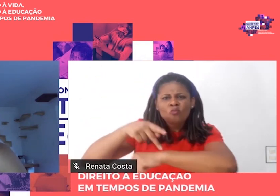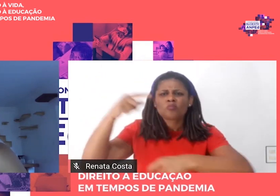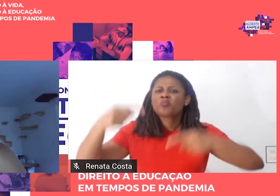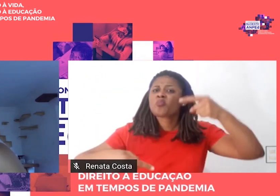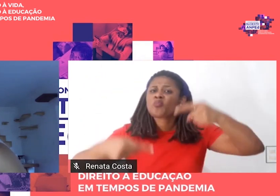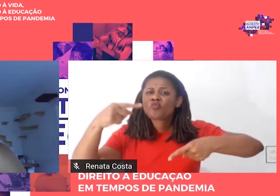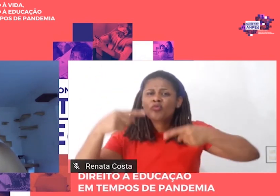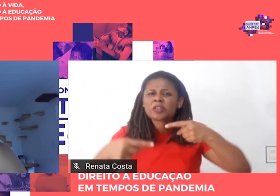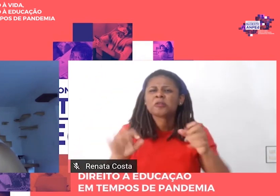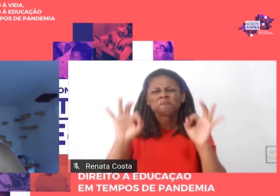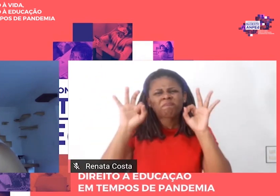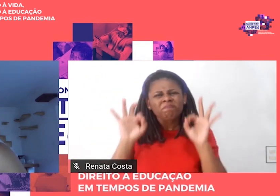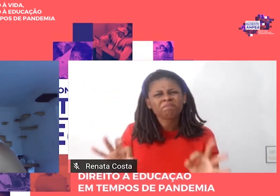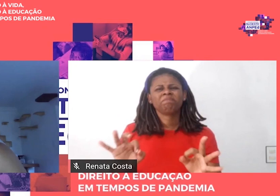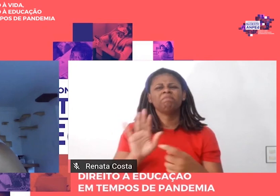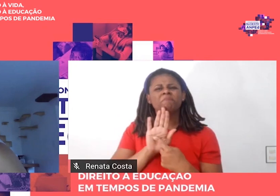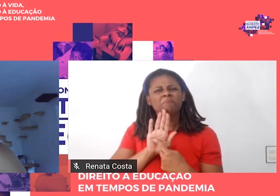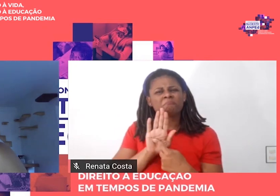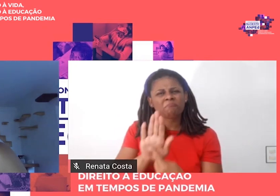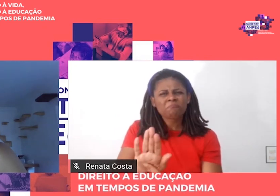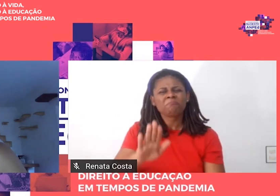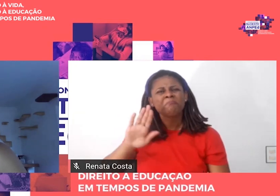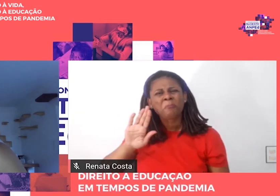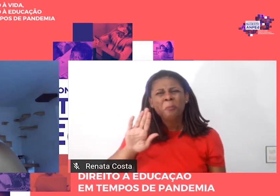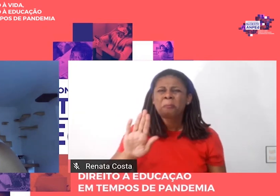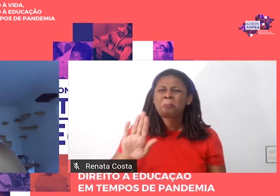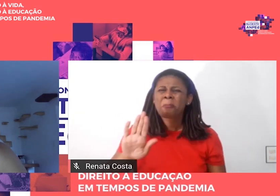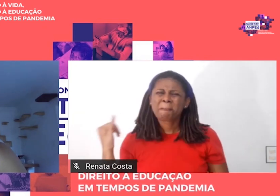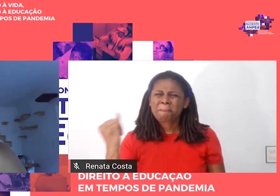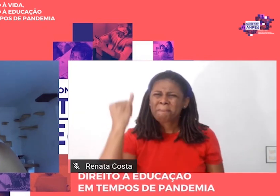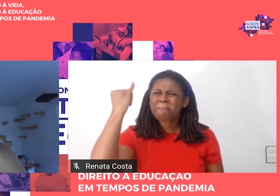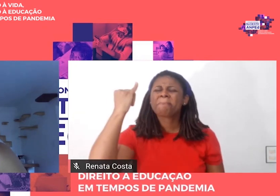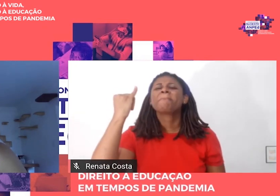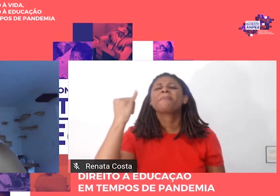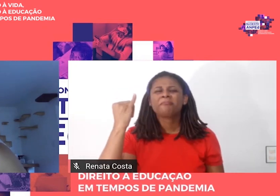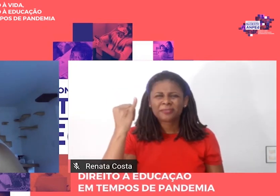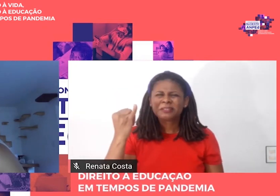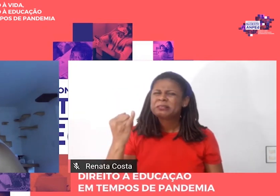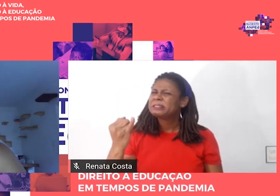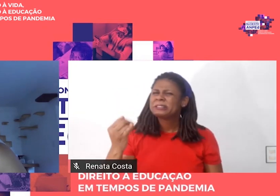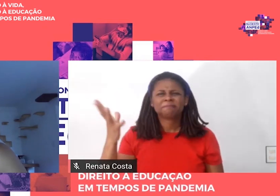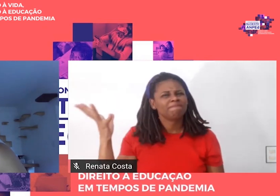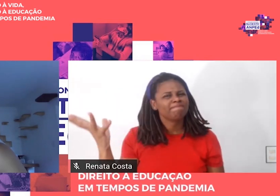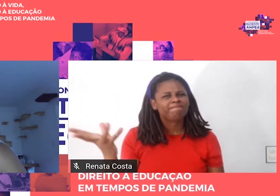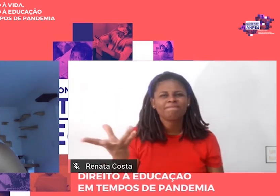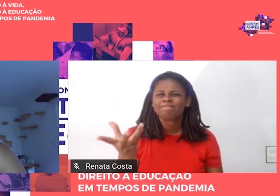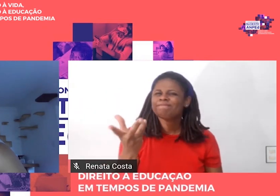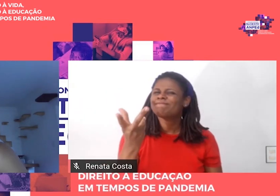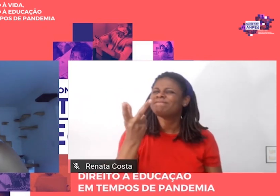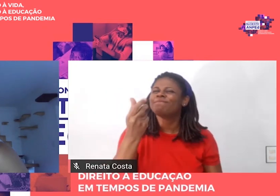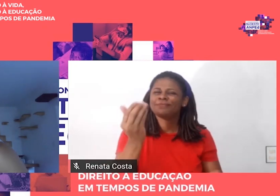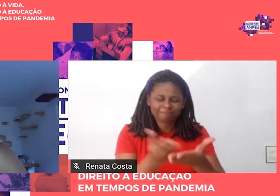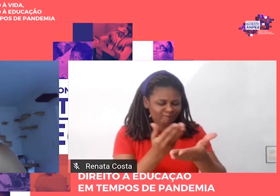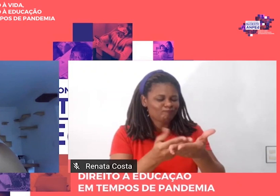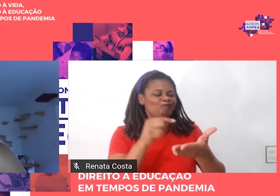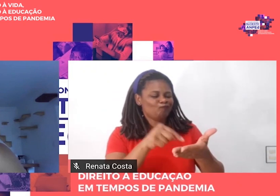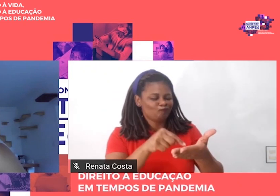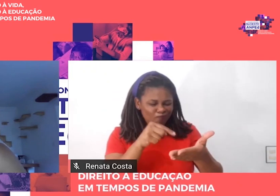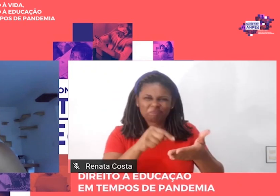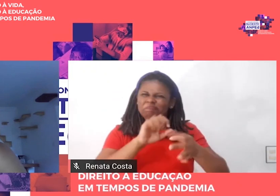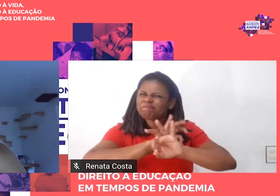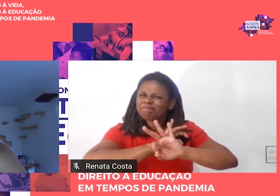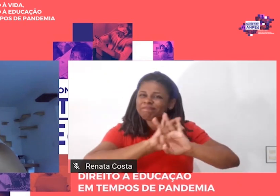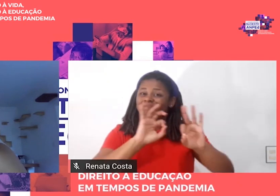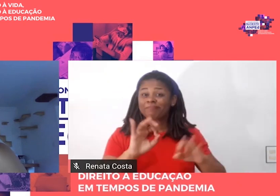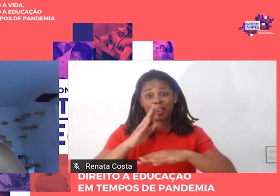indiscutivelmente uma das peças mais brilhantes da produção acadêmica do autor. Porém, essa é uma compreensão